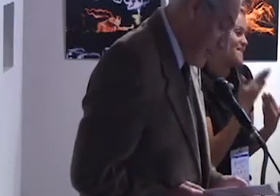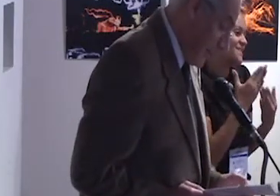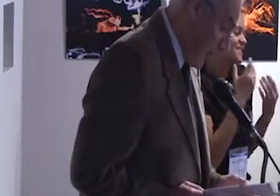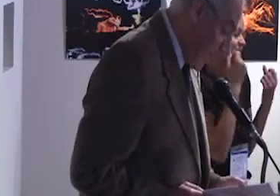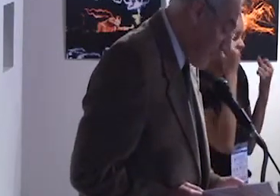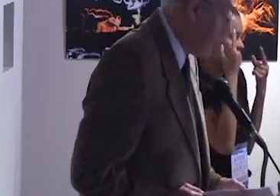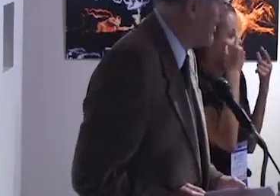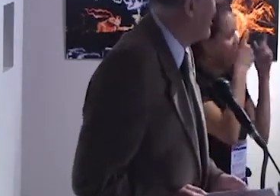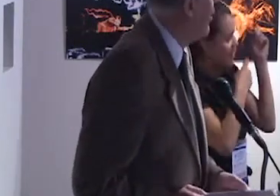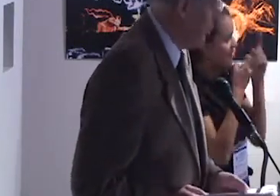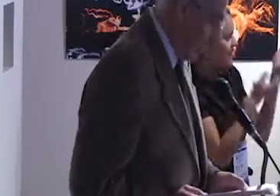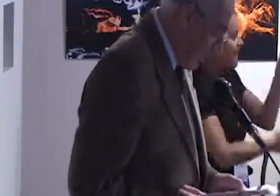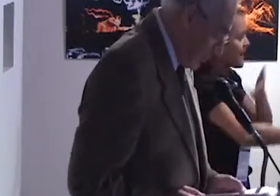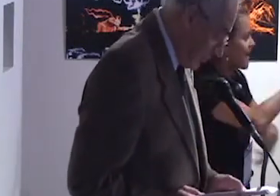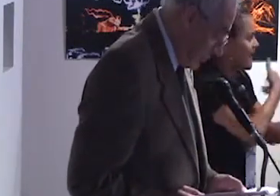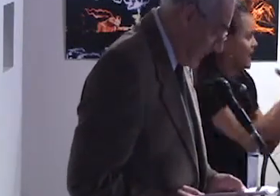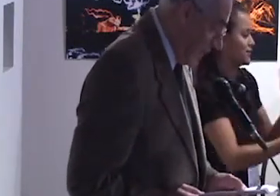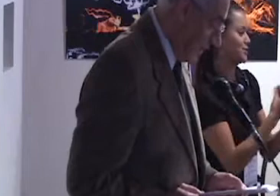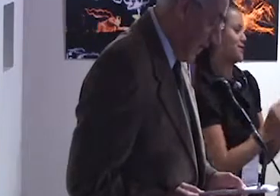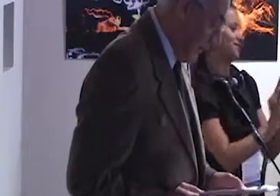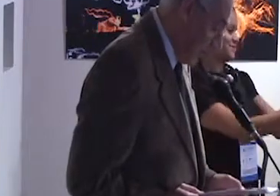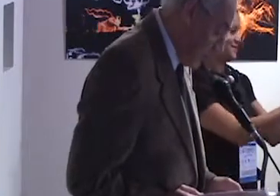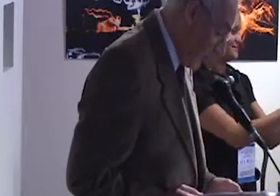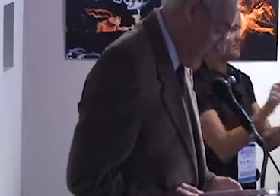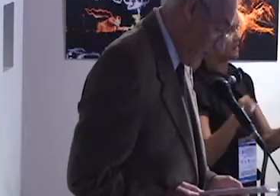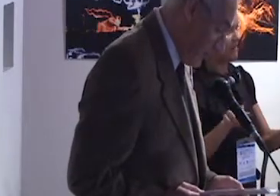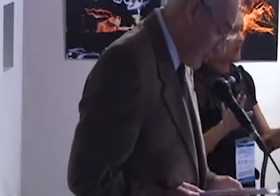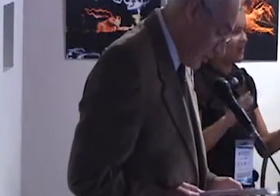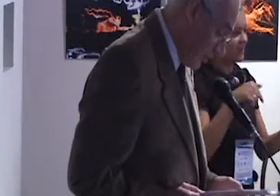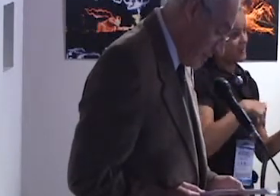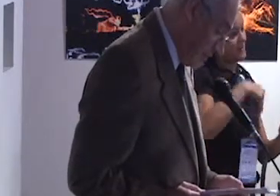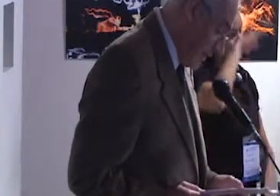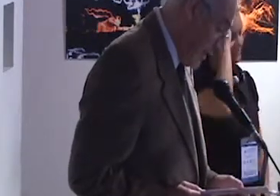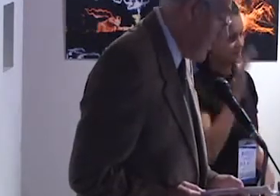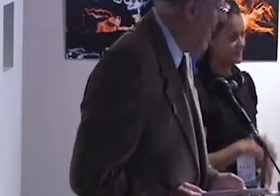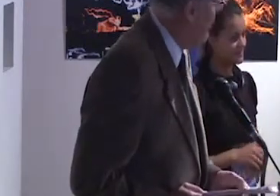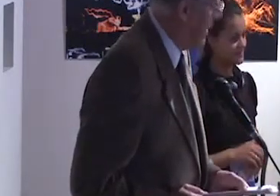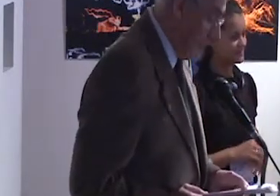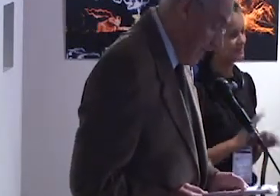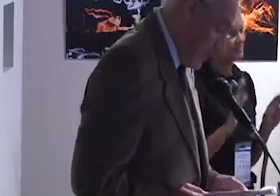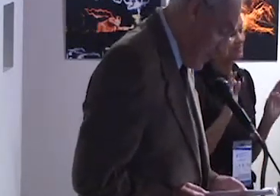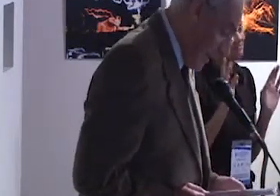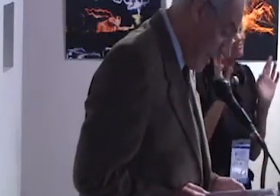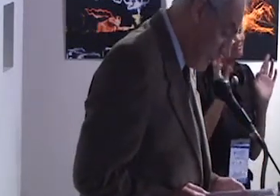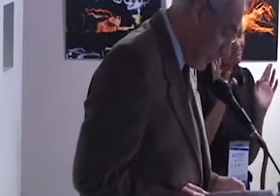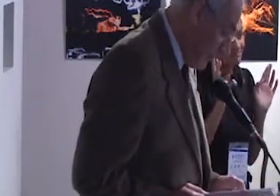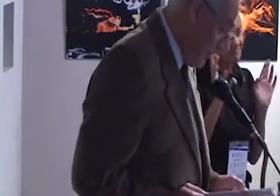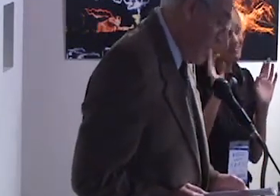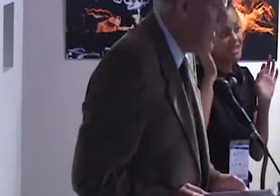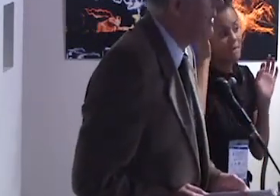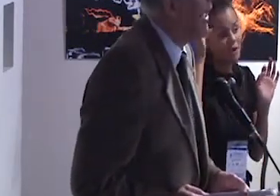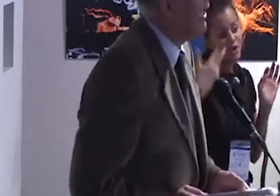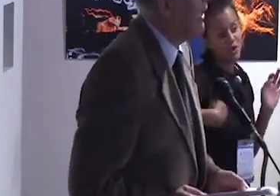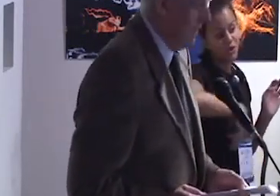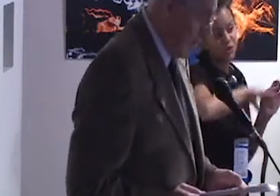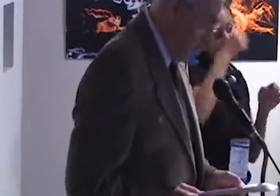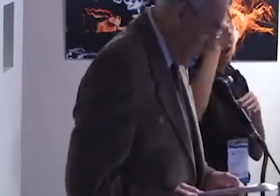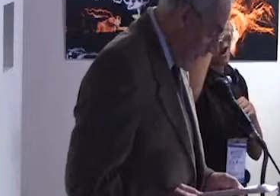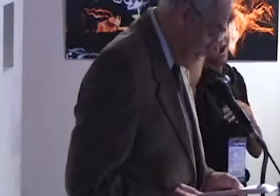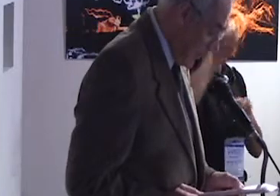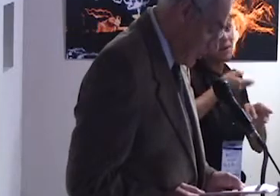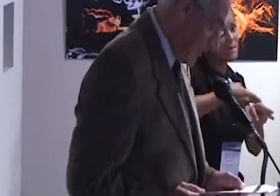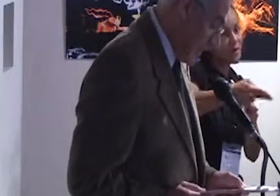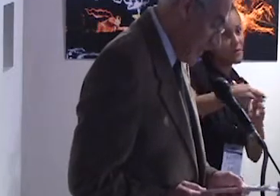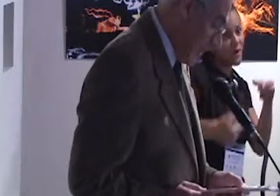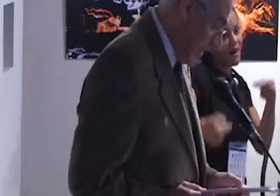Si por acaso quieren los hados que en tal eventual confrontación inevitablemente ganemos, tengan la